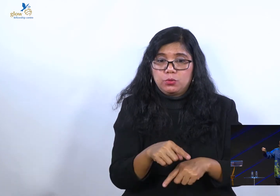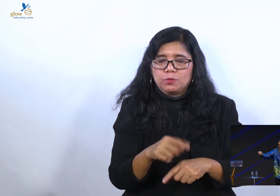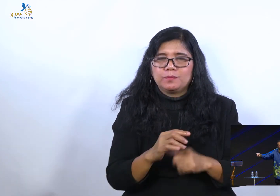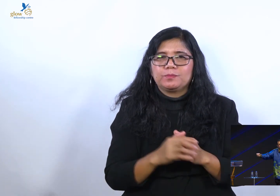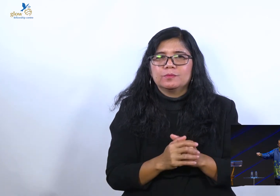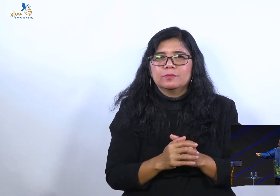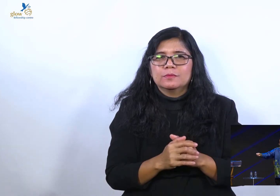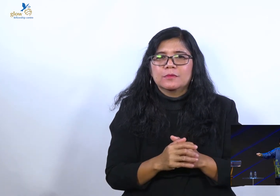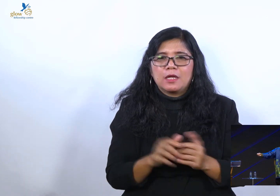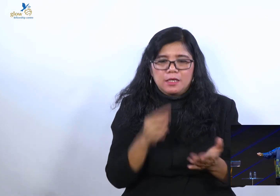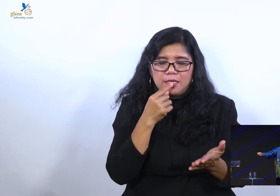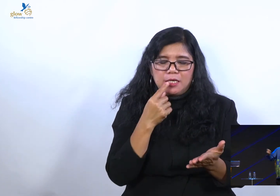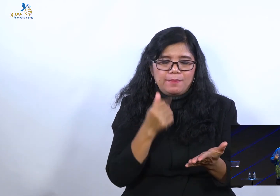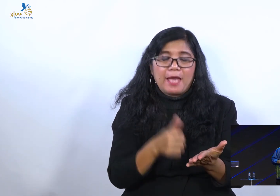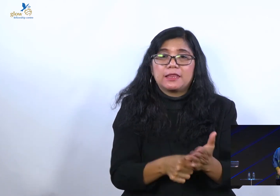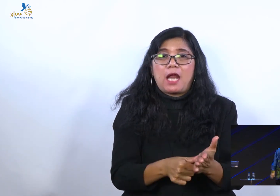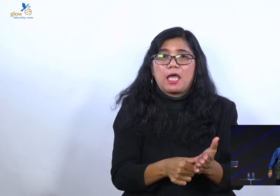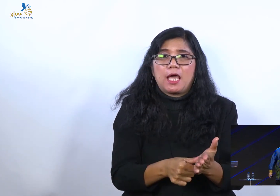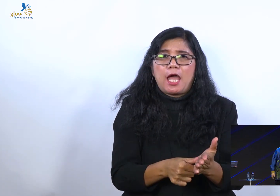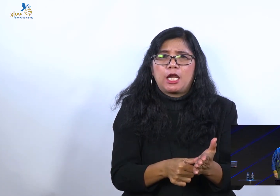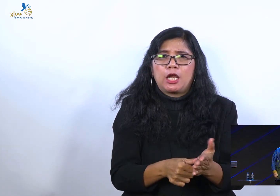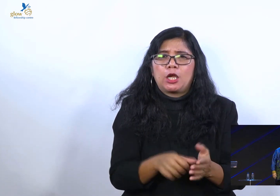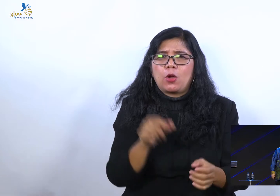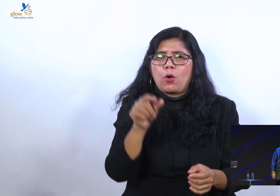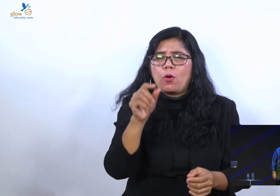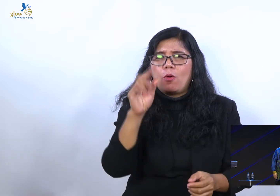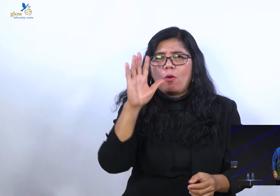dimeteraikan kekudusan mereka oleh apa?